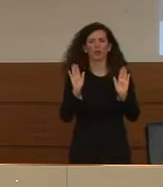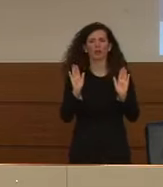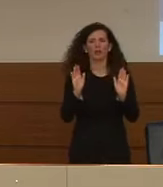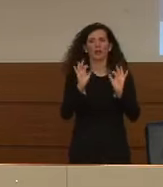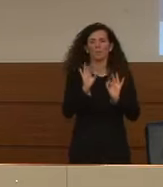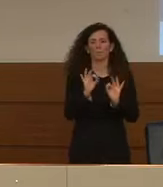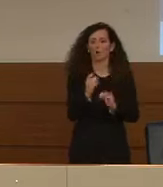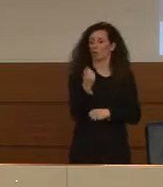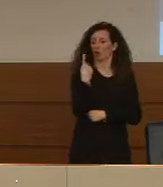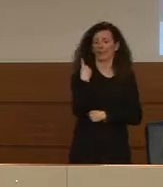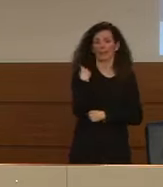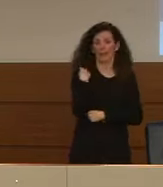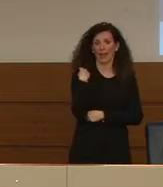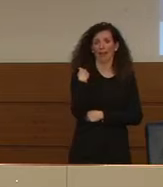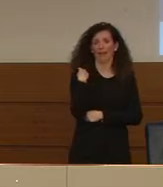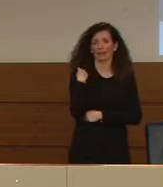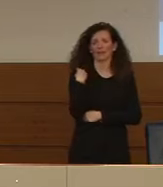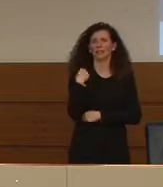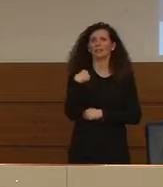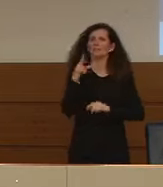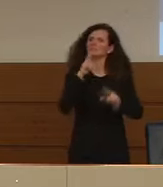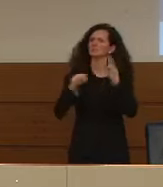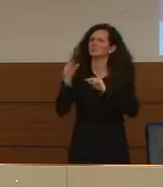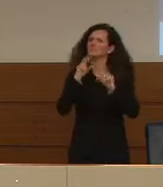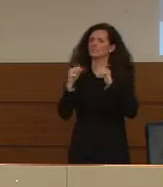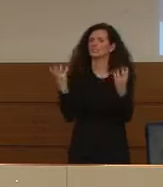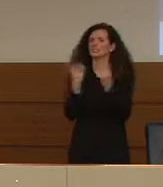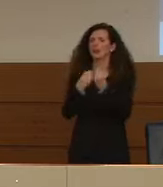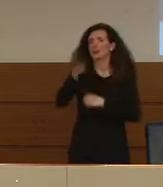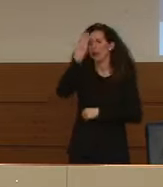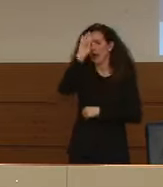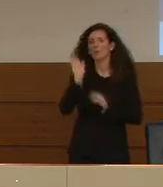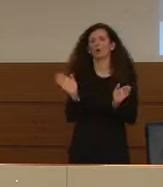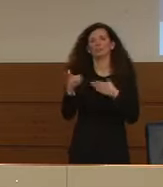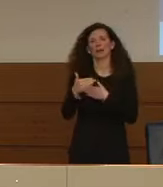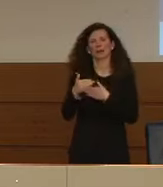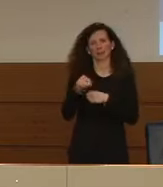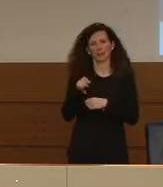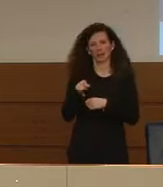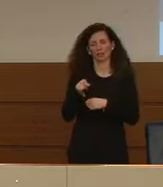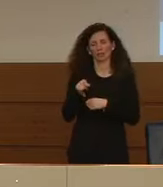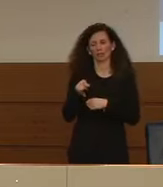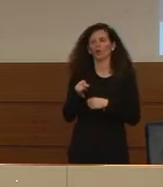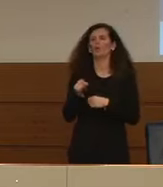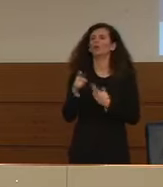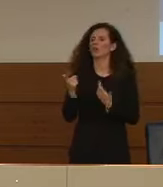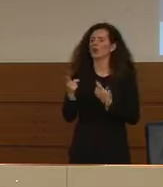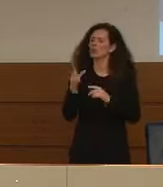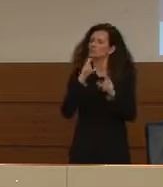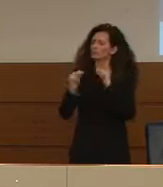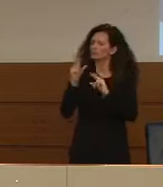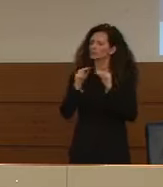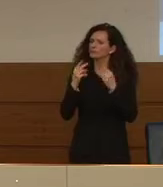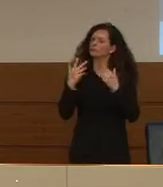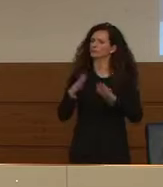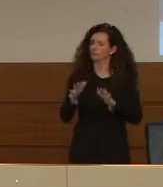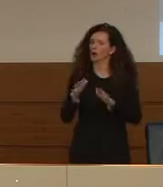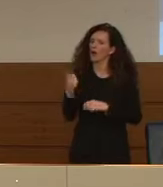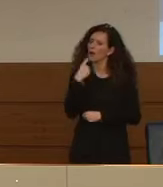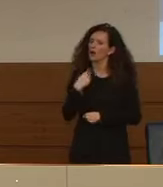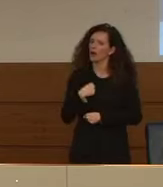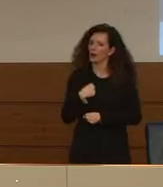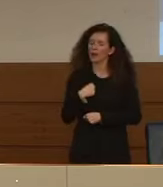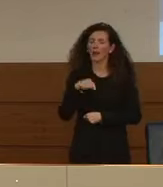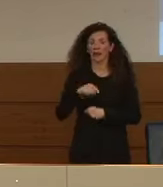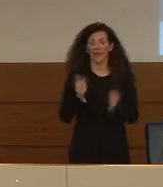ieri ne parlavo con il Capo del Dipartimento che mi diceva che da tempo il Dipartimento